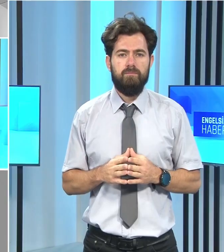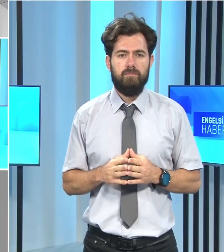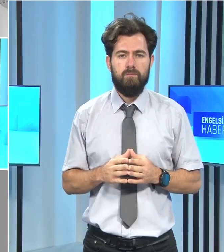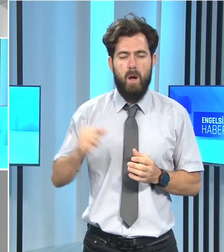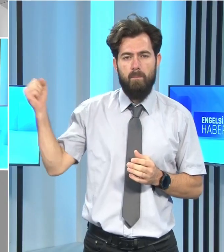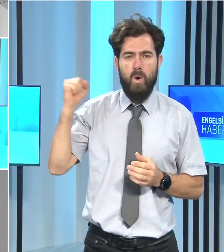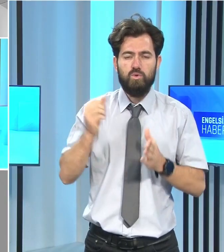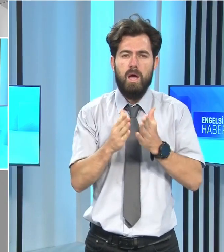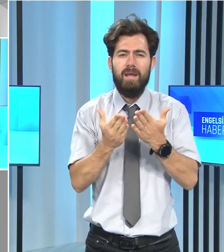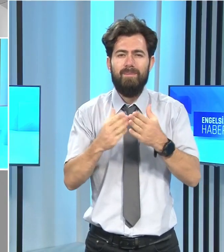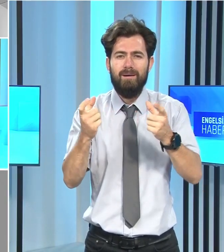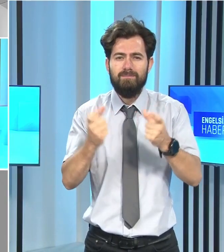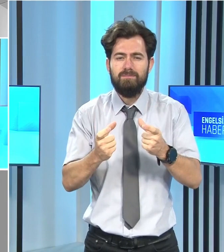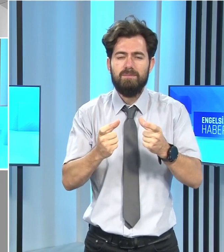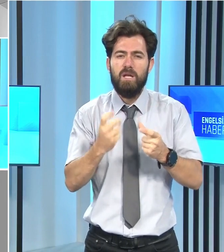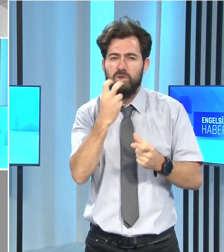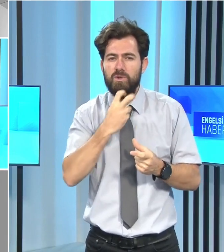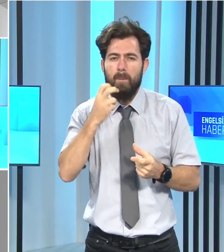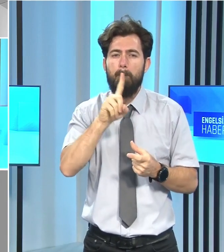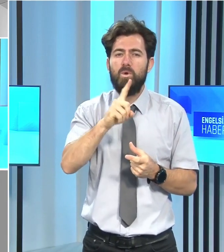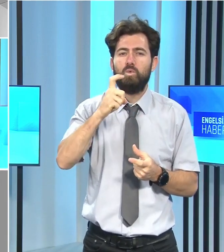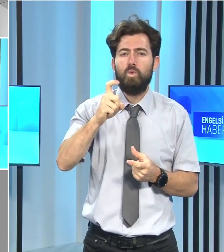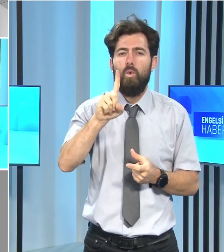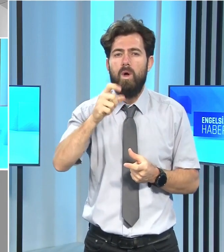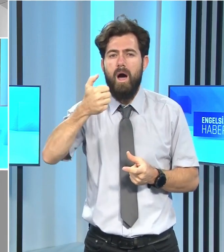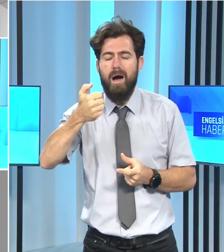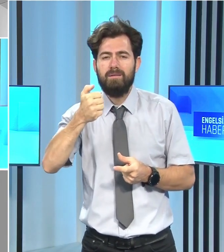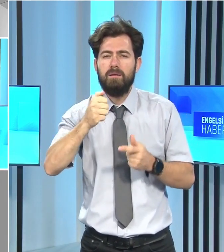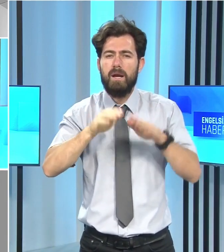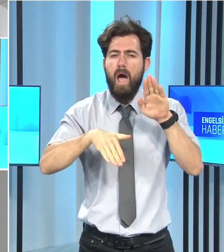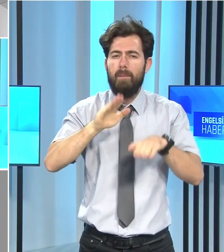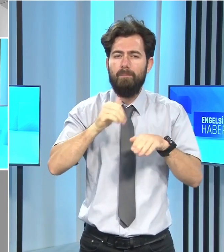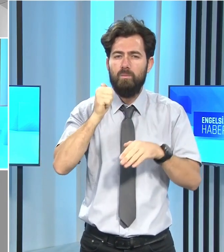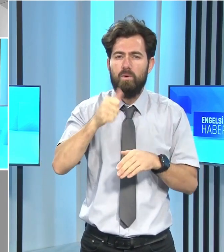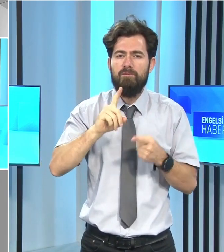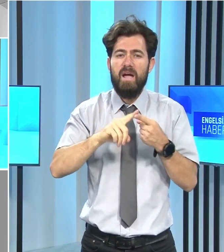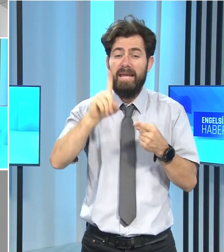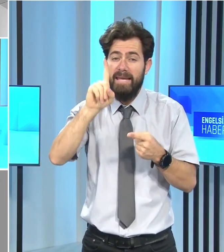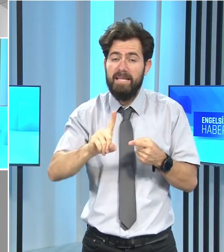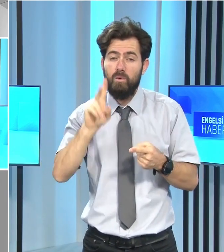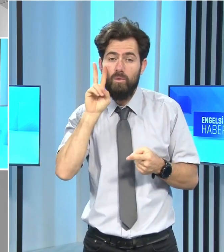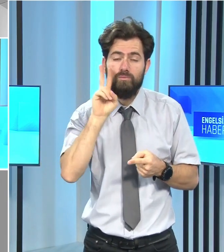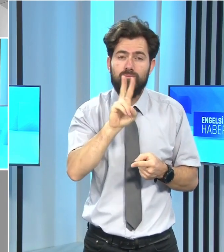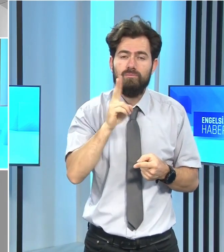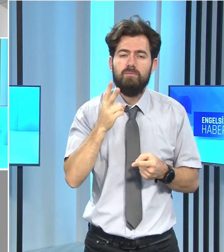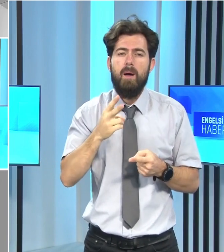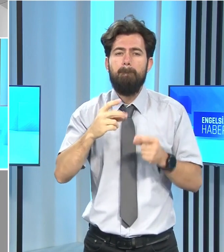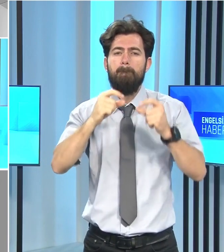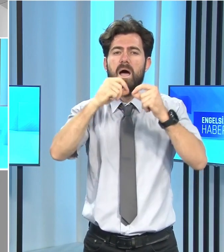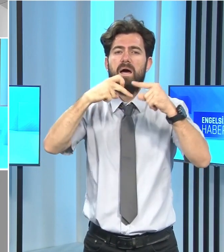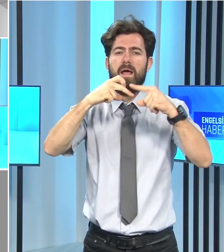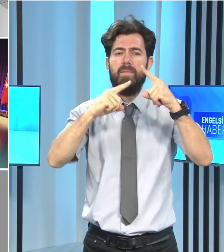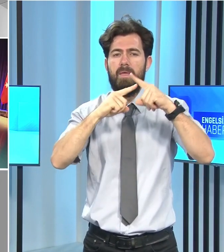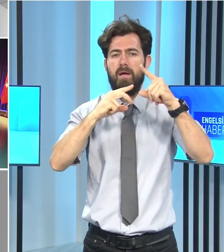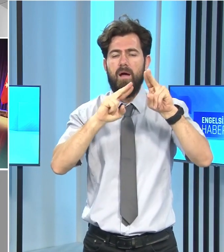Mausa Limanı Ağıtı 1916 lansmanı ve ilk gösterimi Bayrak Radyo Televizyon Kurumu'nda